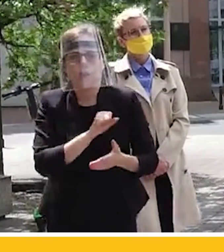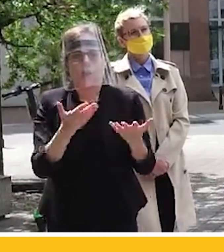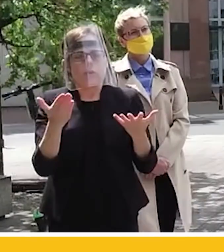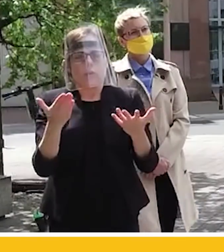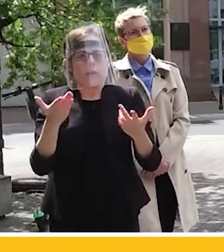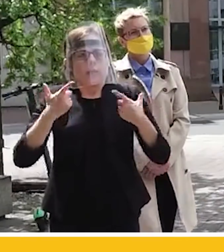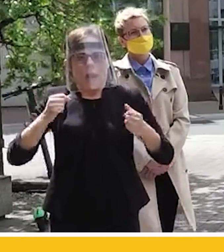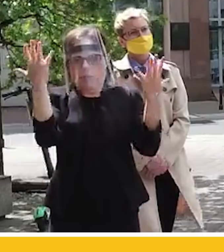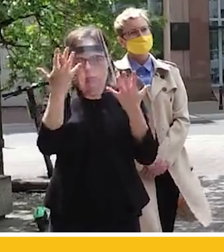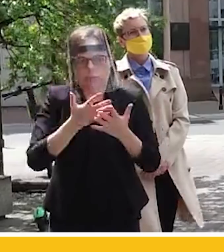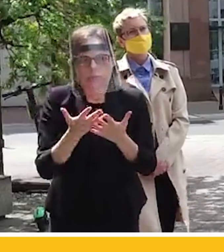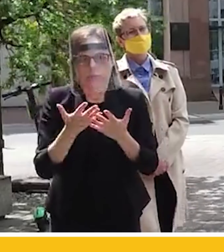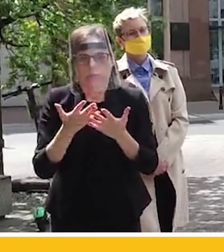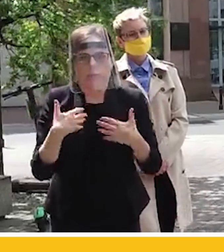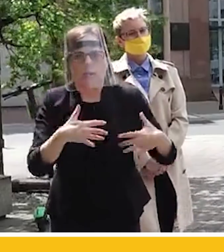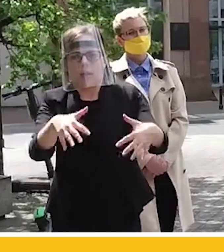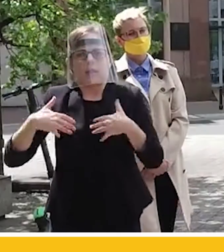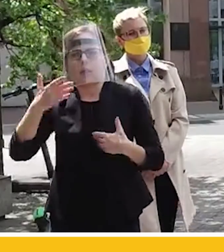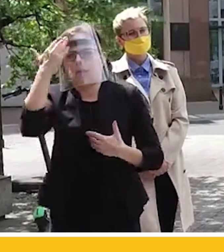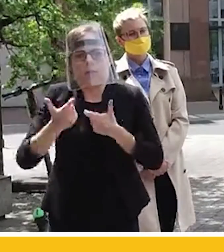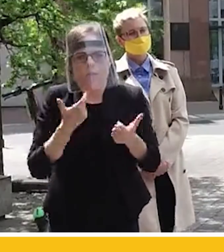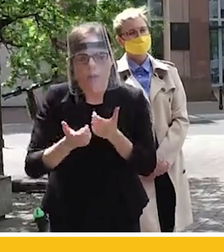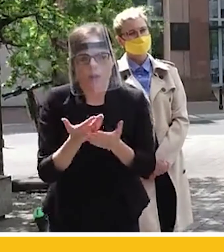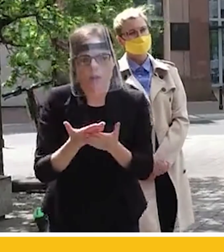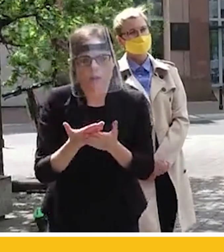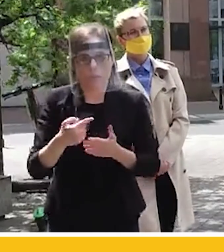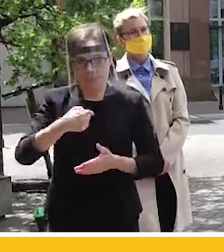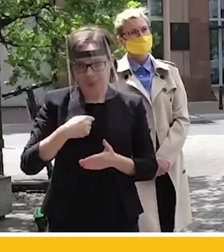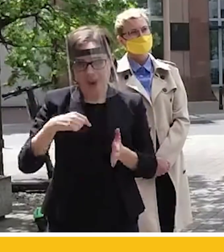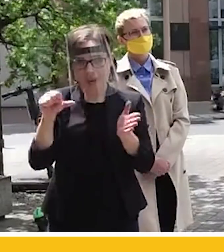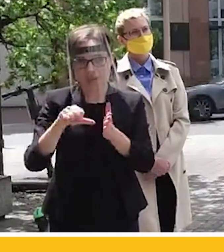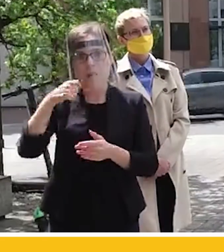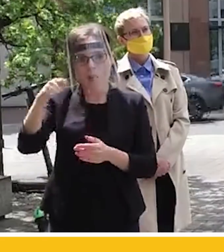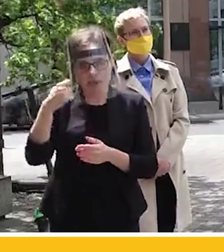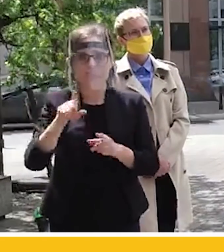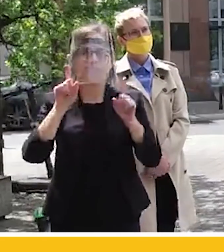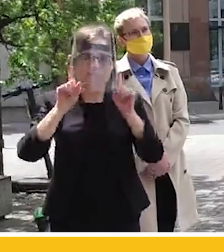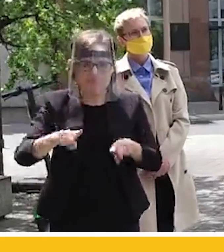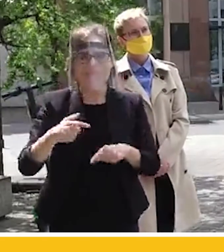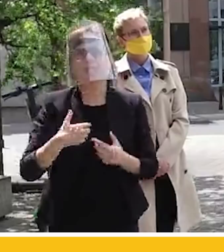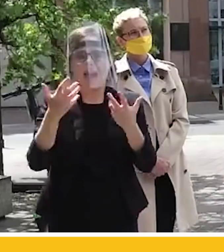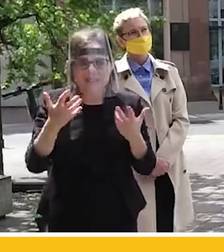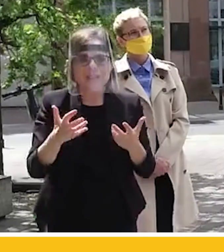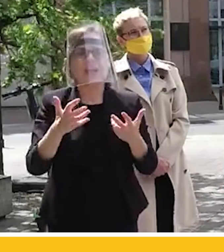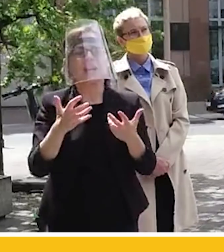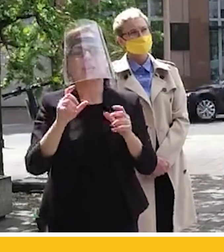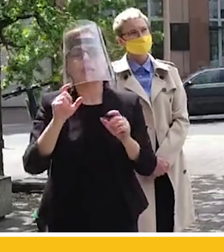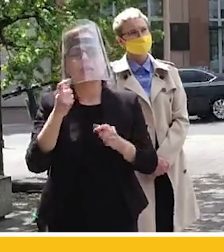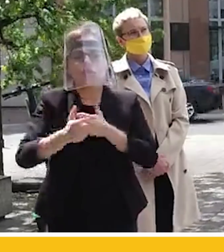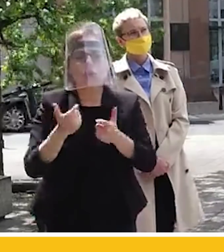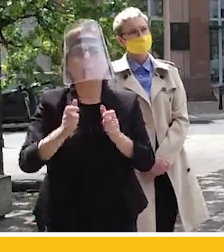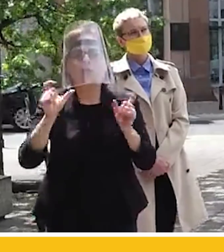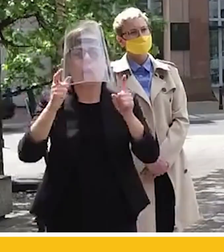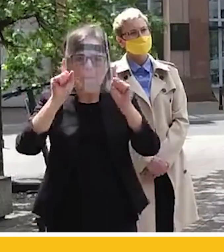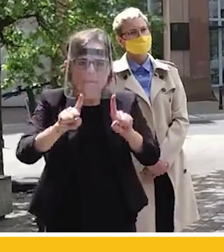pantałyku kompletnie. Kiedy zostajemy na lodzie. Ja jako kandydat na prezydenta naprawdę chcę coś realnego zrobić.